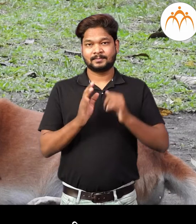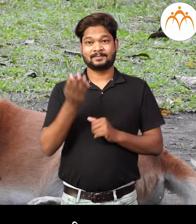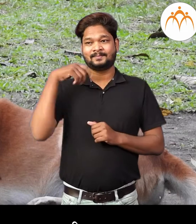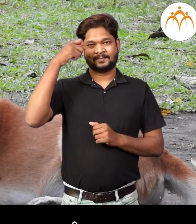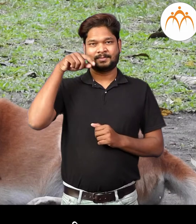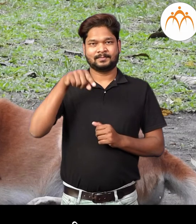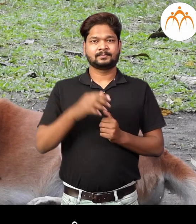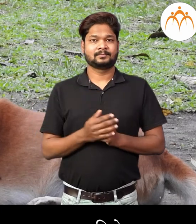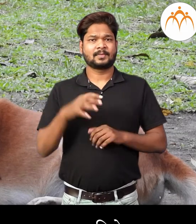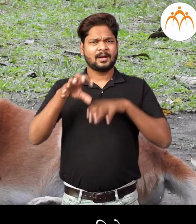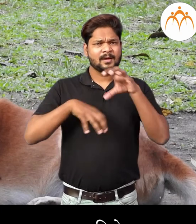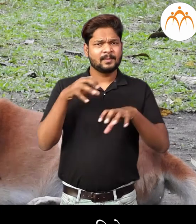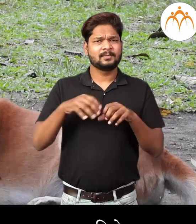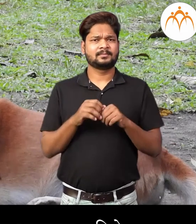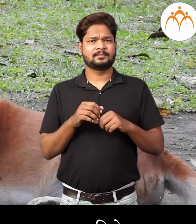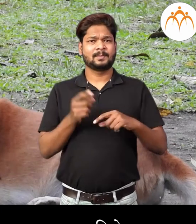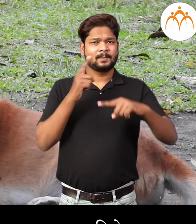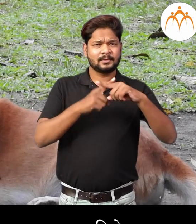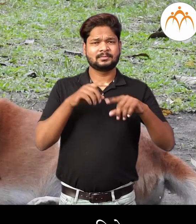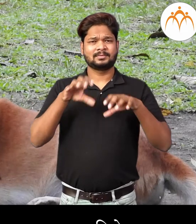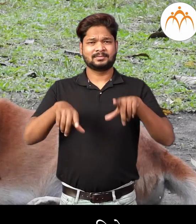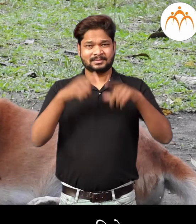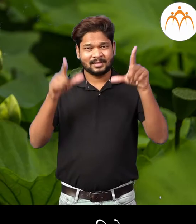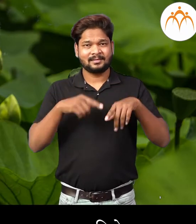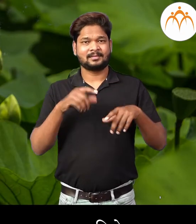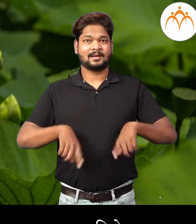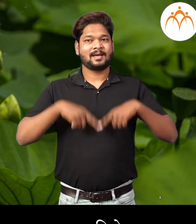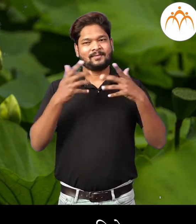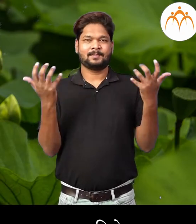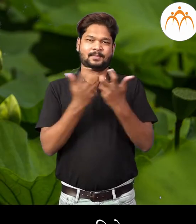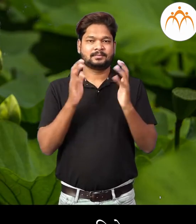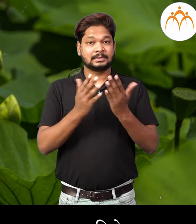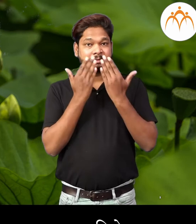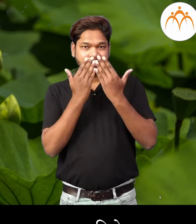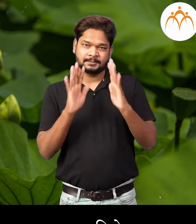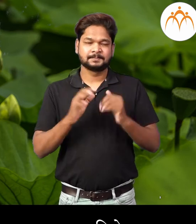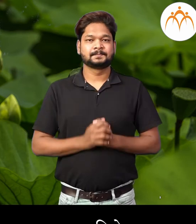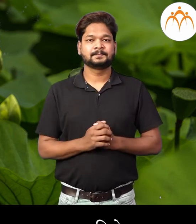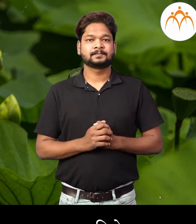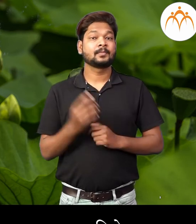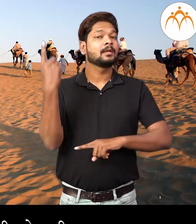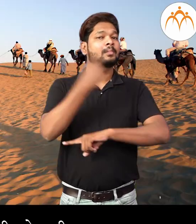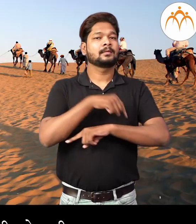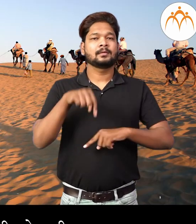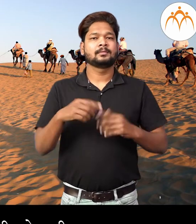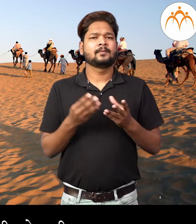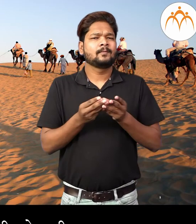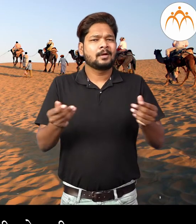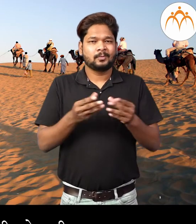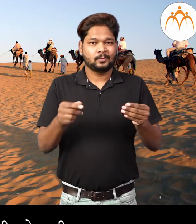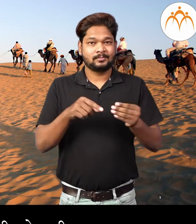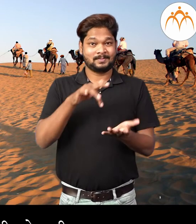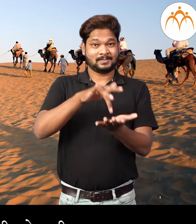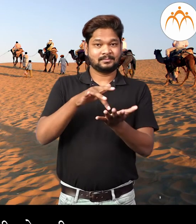मागिल वीडियोत अपण कही प्राण्यान मधिल व वनस्पतिन मधिल अनुकुलन पहिले आज अपण